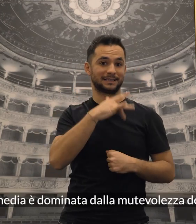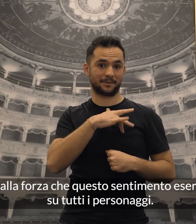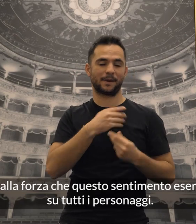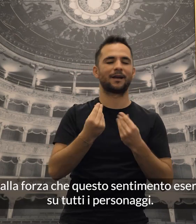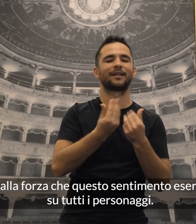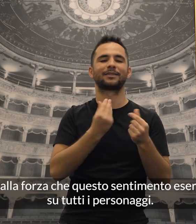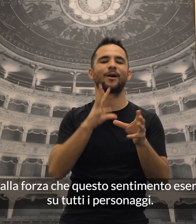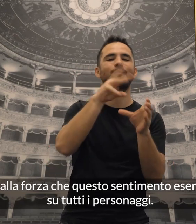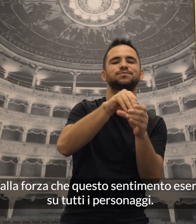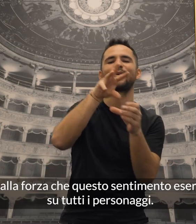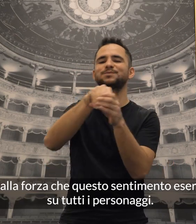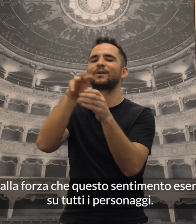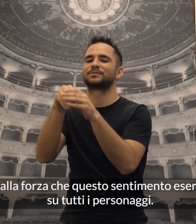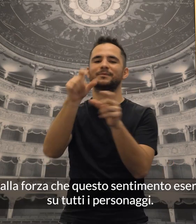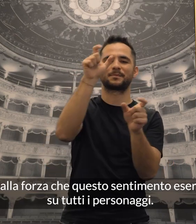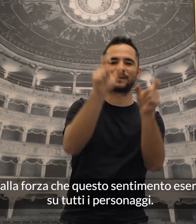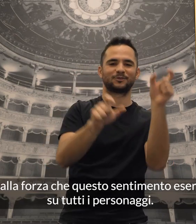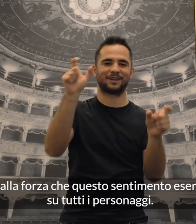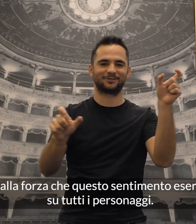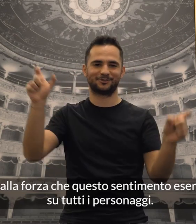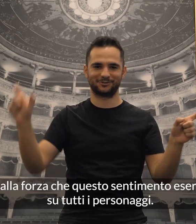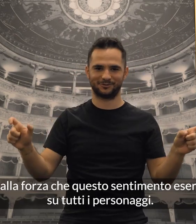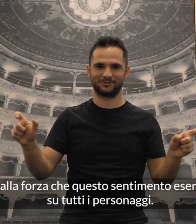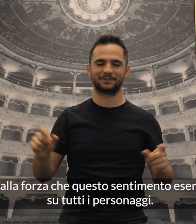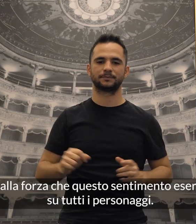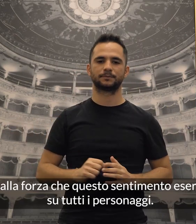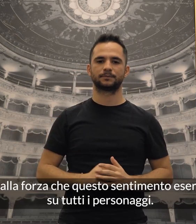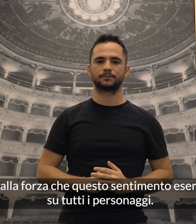e dalla forza che questo sentimento esercita su tutti i personaggi.